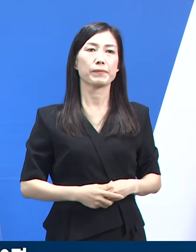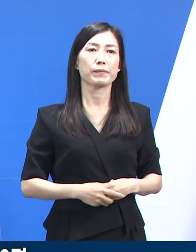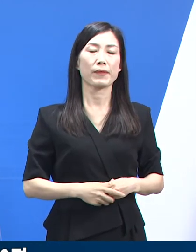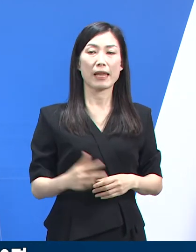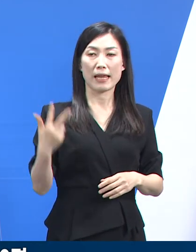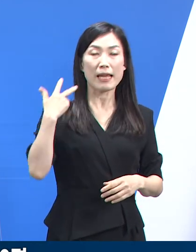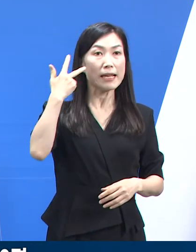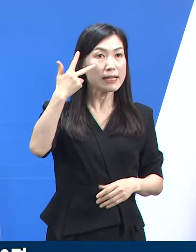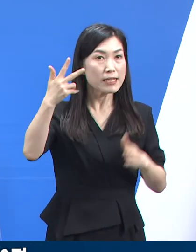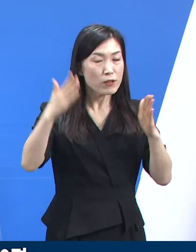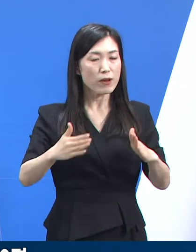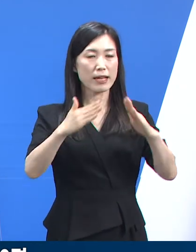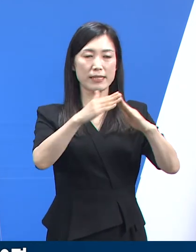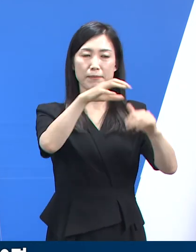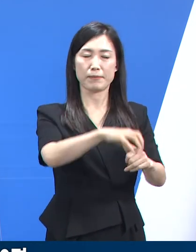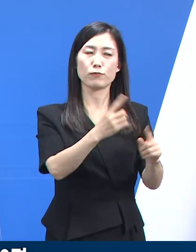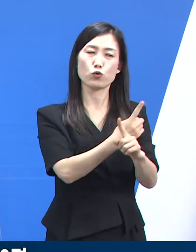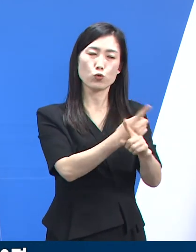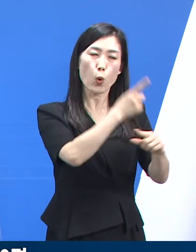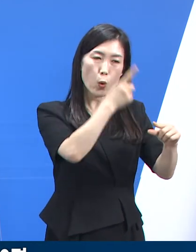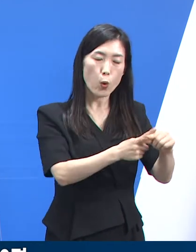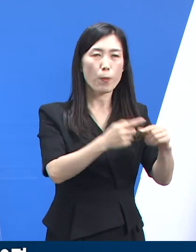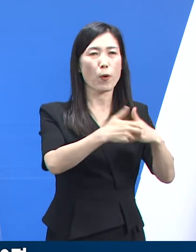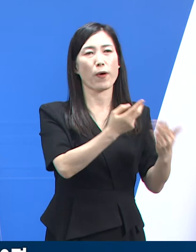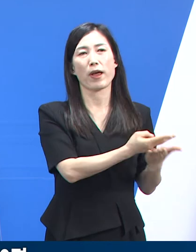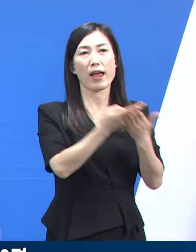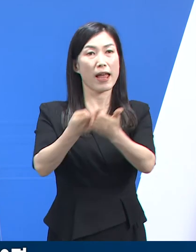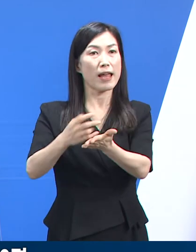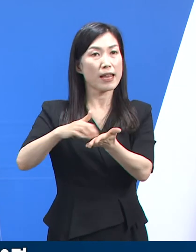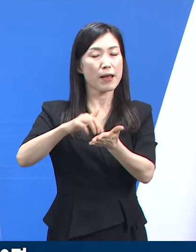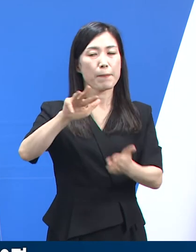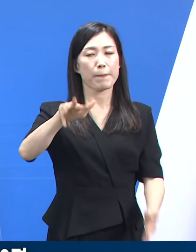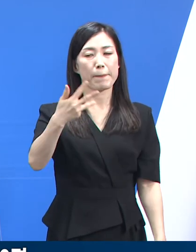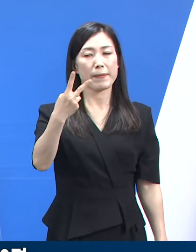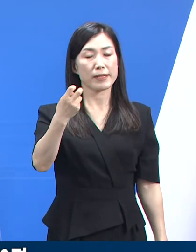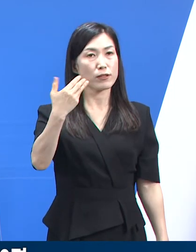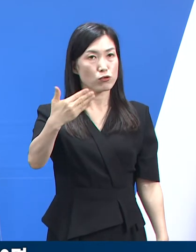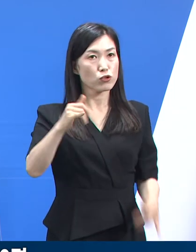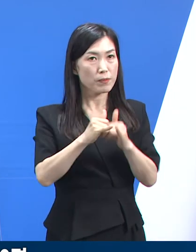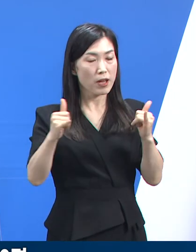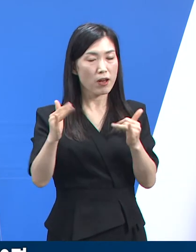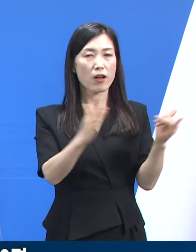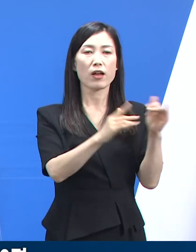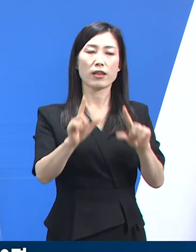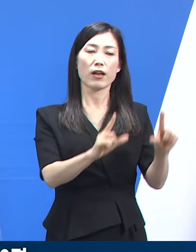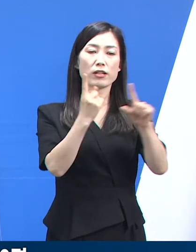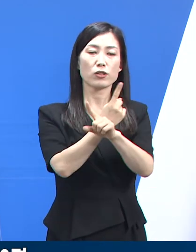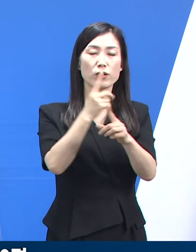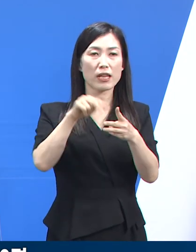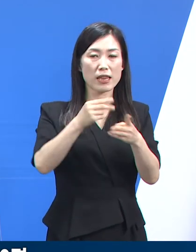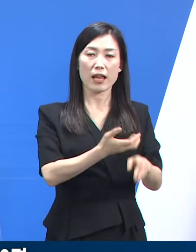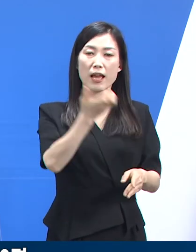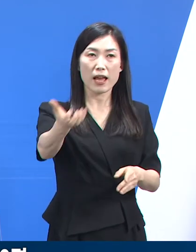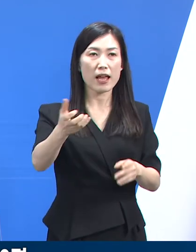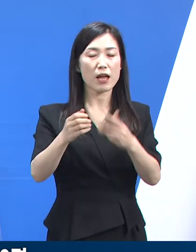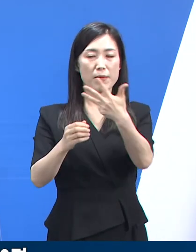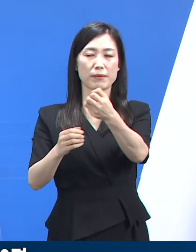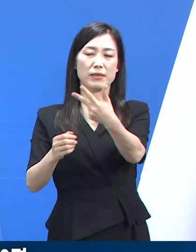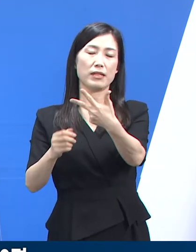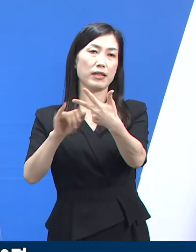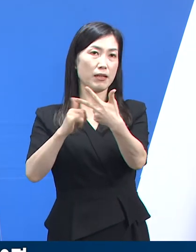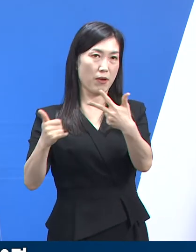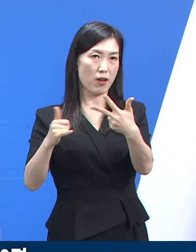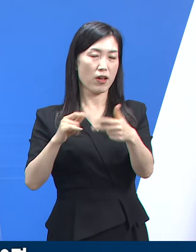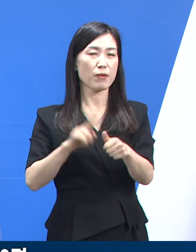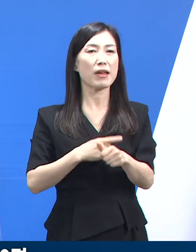지난 한 주 동안 재택치료 중에 병원으로 이송된 환자는 829명, 생활치료센터로 이송된 환자는 87명이며